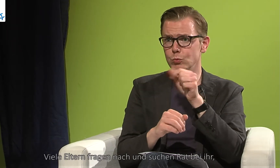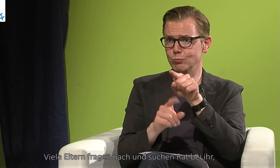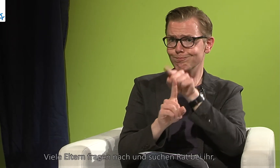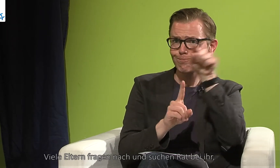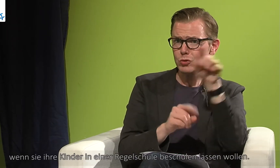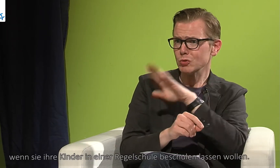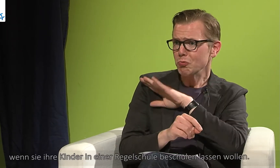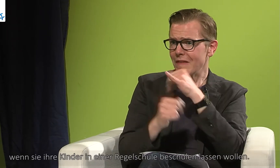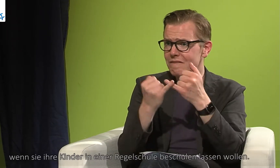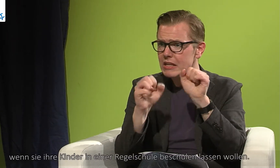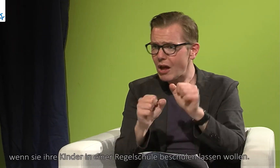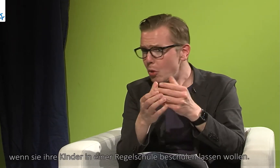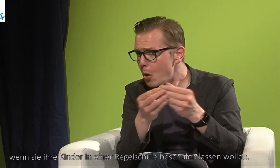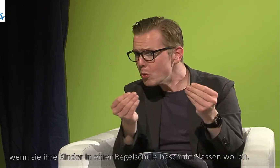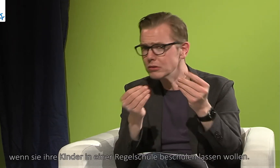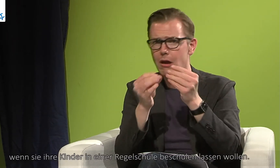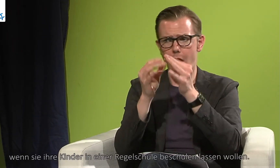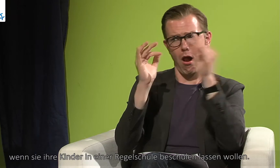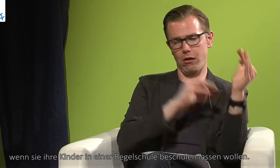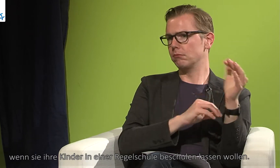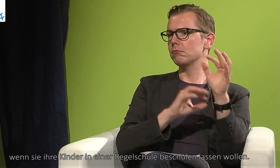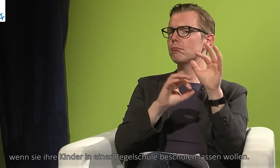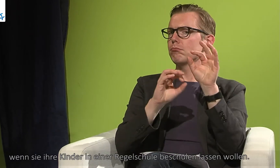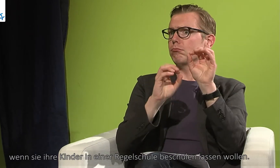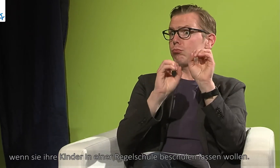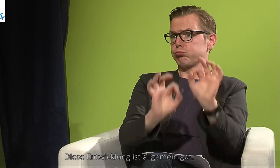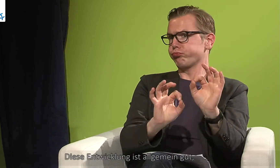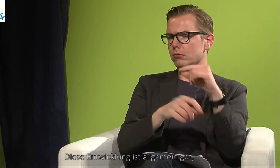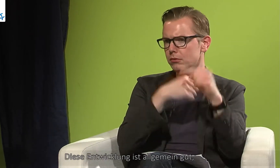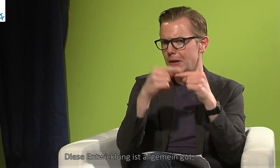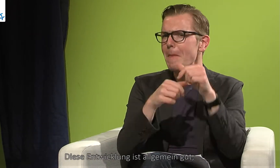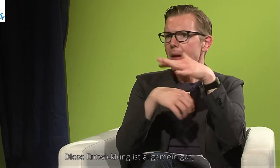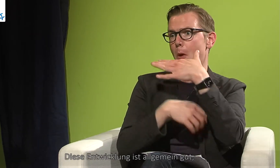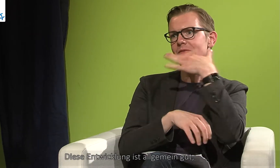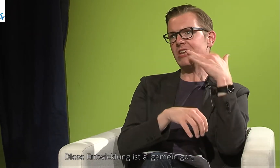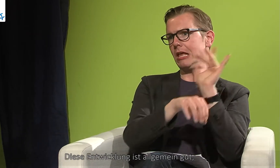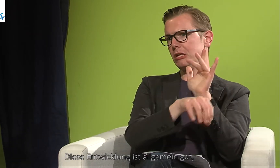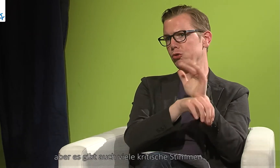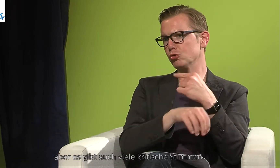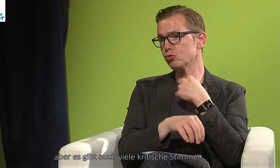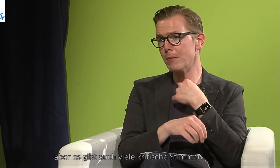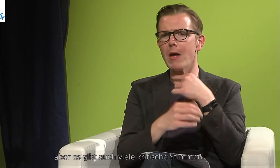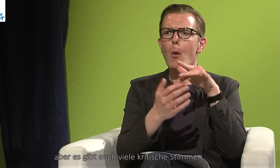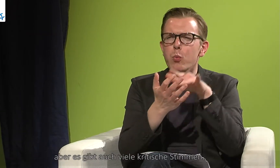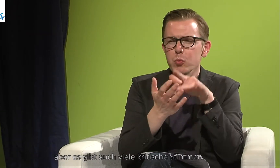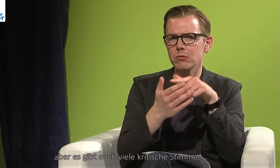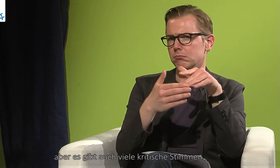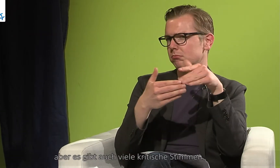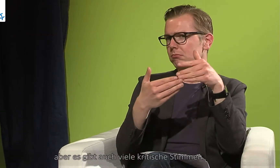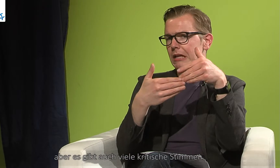ihr, wenn sie ihre Kinder in einer Regelschule beschulen lassen wollen. Diese Entwicklung ist allgemein gut, aber es gibt auch viele kritische